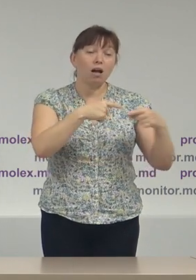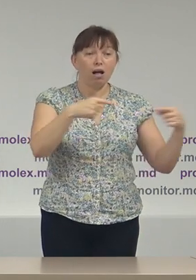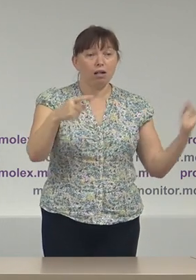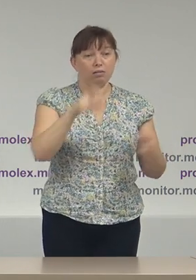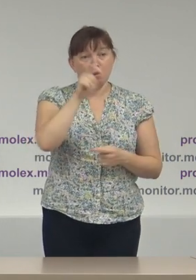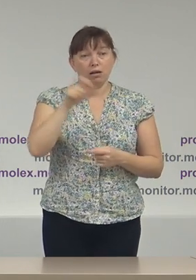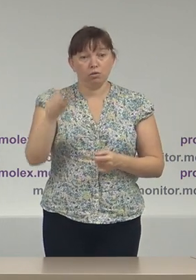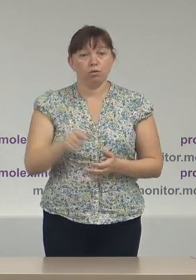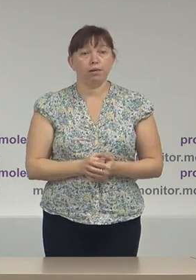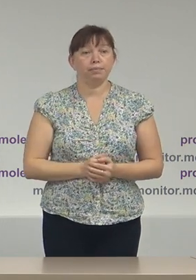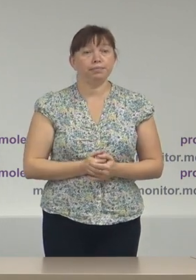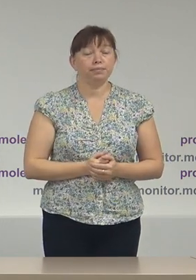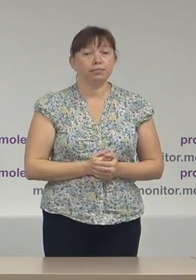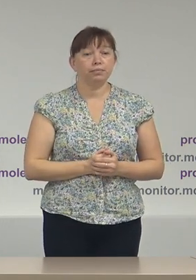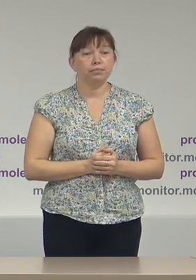persoane.